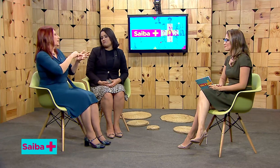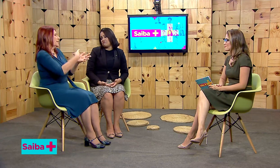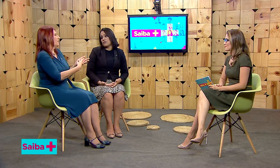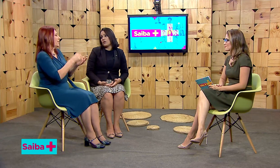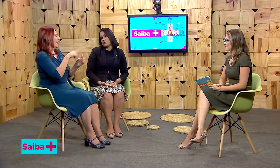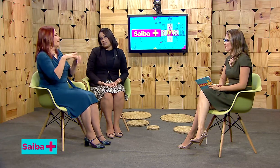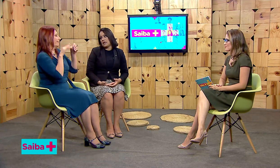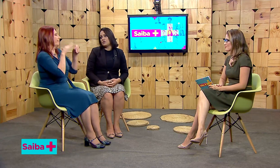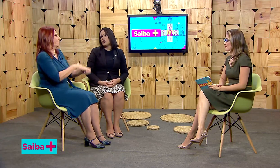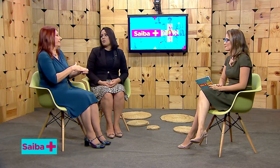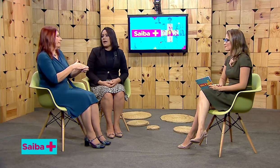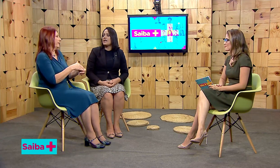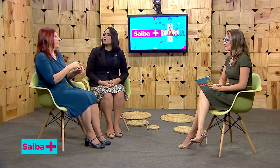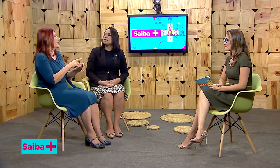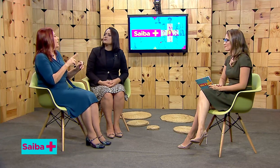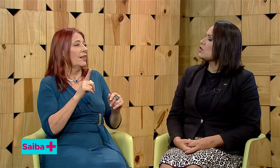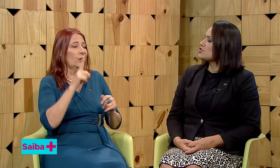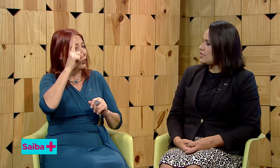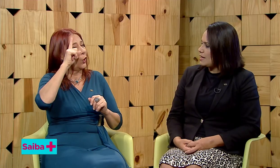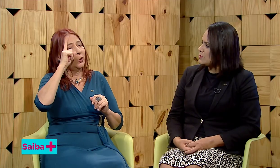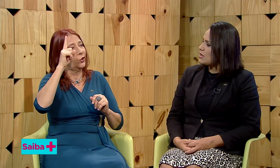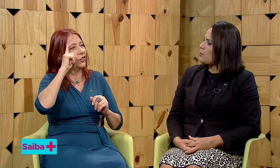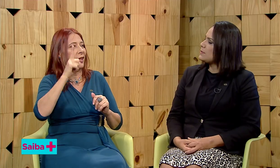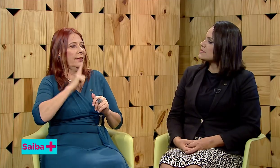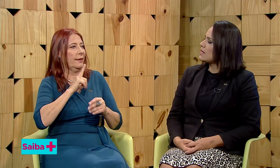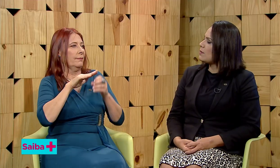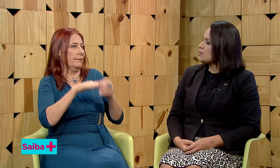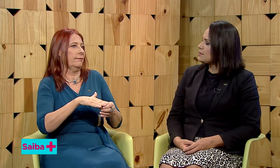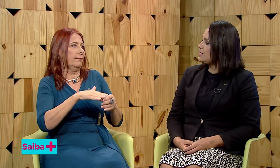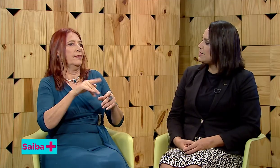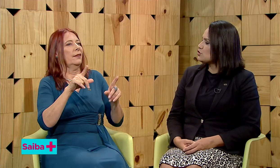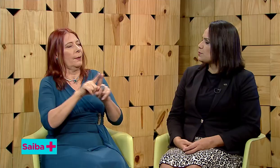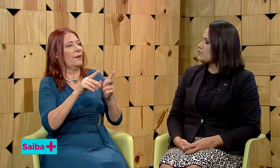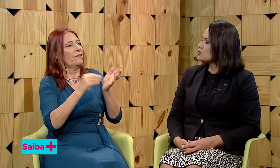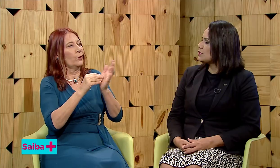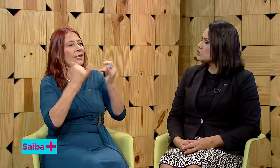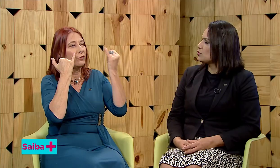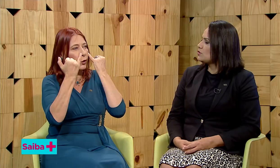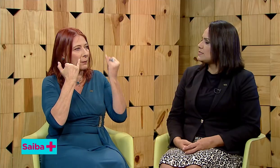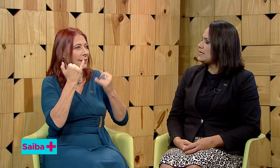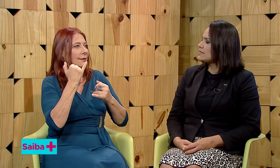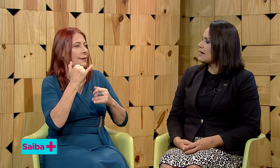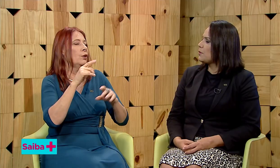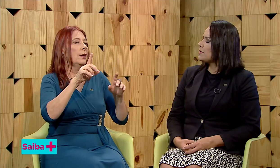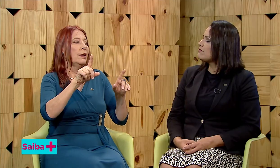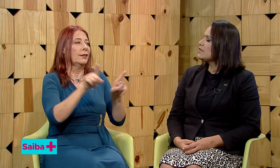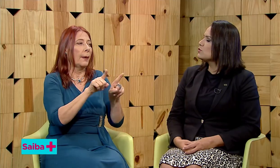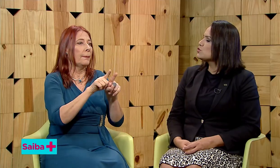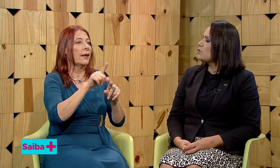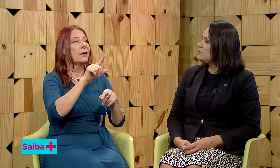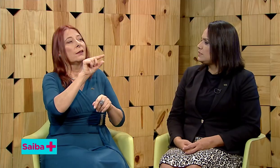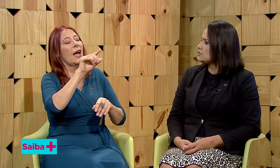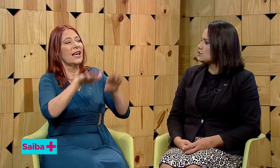Então, eu digo mais, quando nós temos a opção, possibilidade dos professores surdos, eles acabam preferindo os ouvintes.